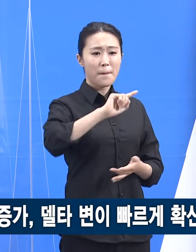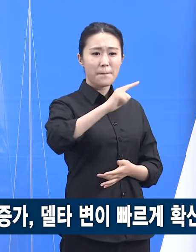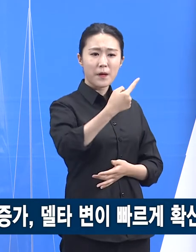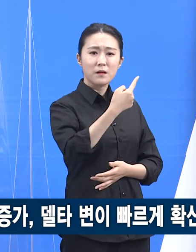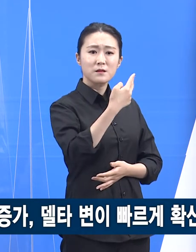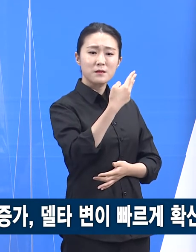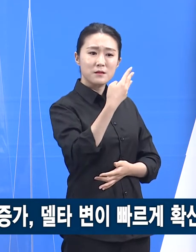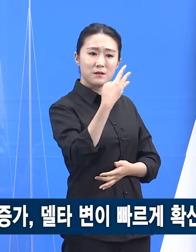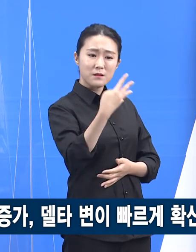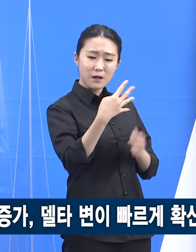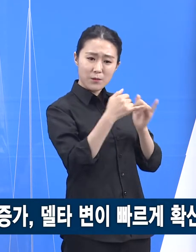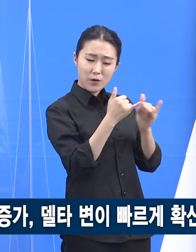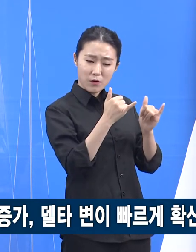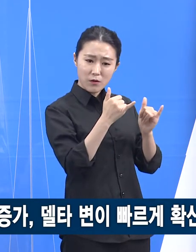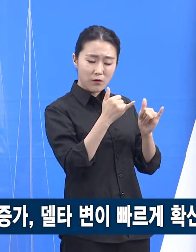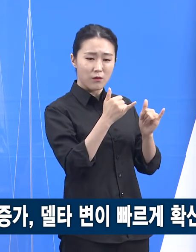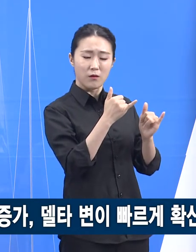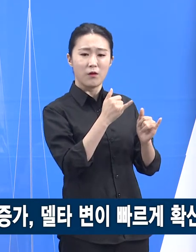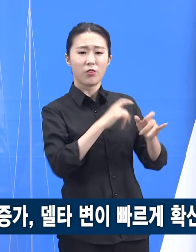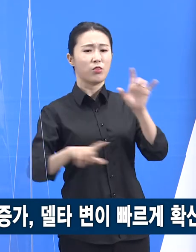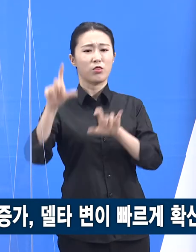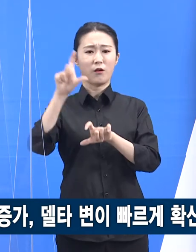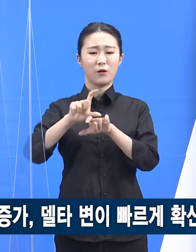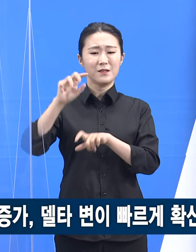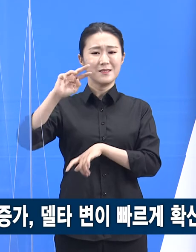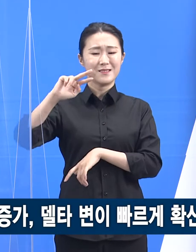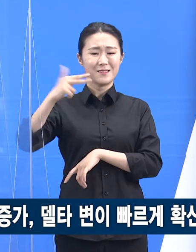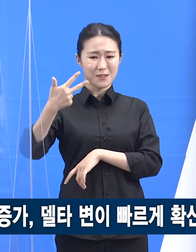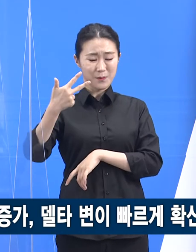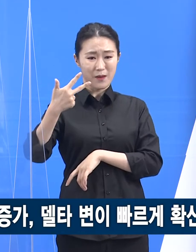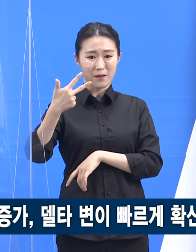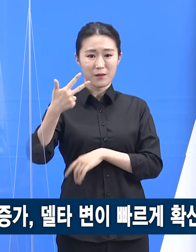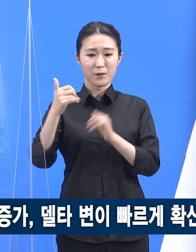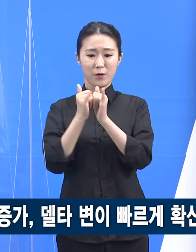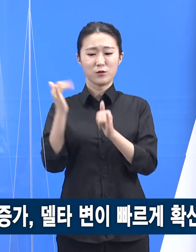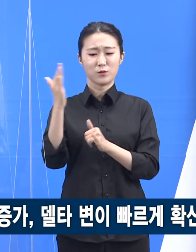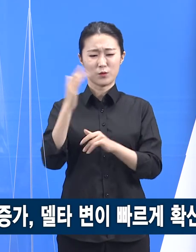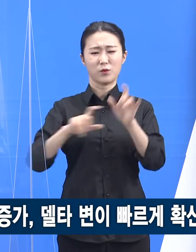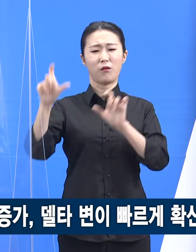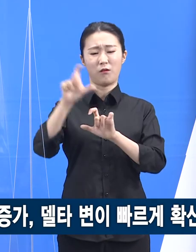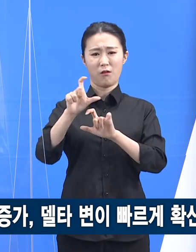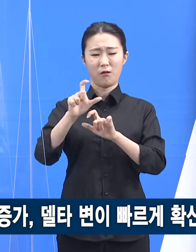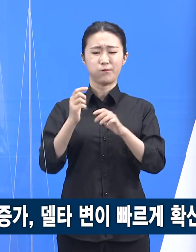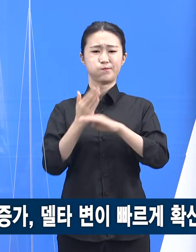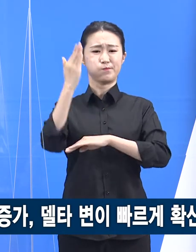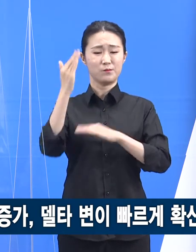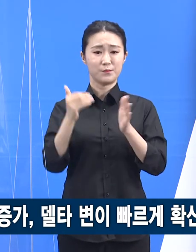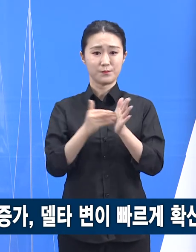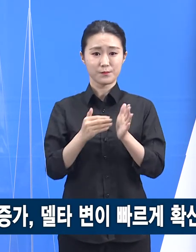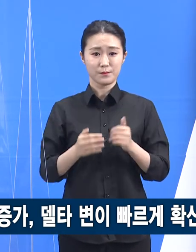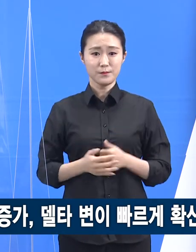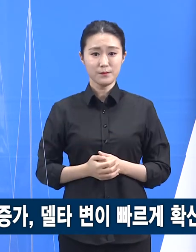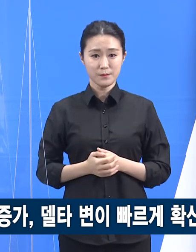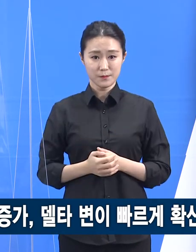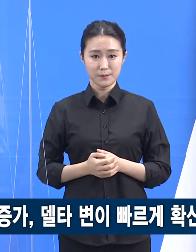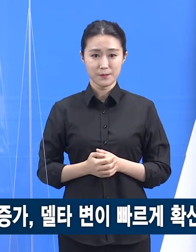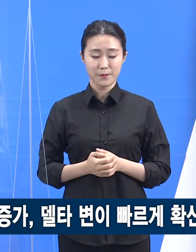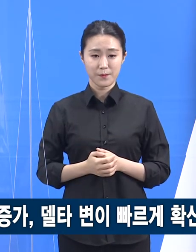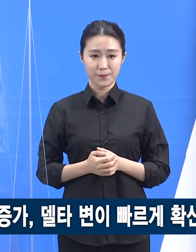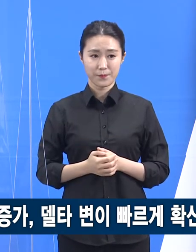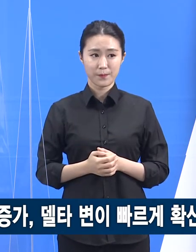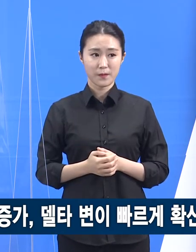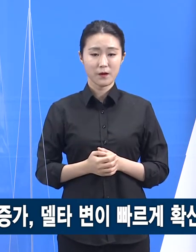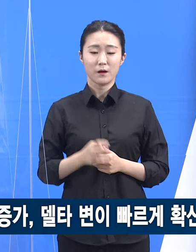706명 증가했습니다. 발생한 시군도 25개 시군에서 29개 시군으로 늘어난 등